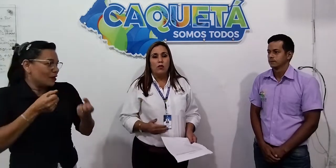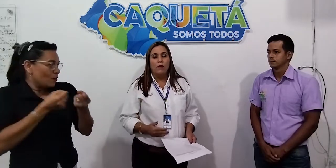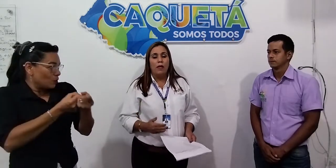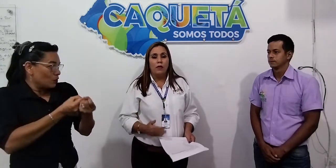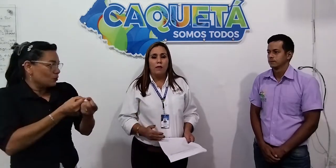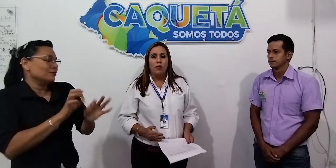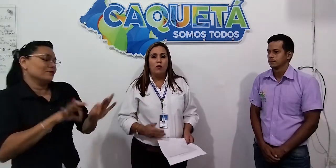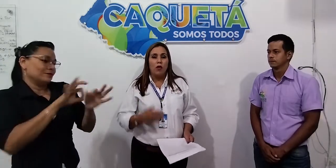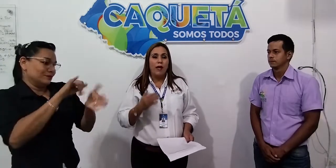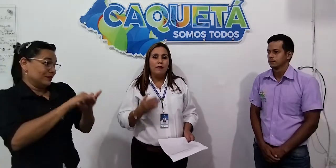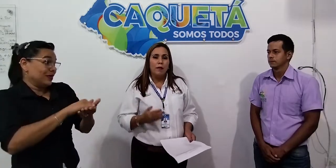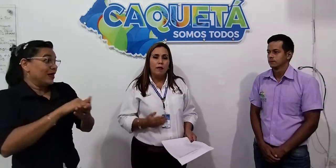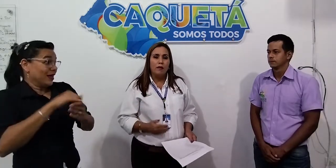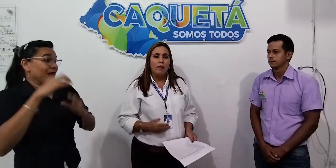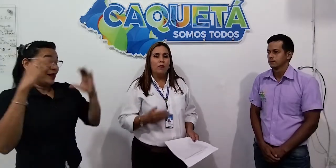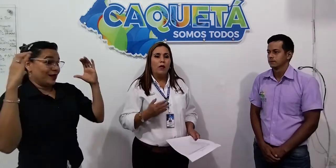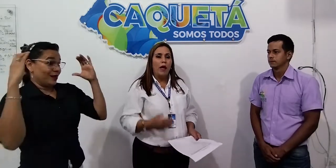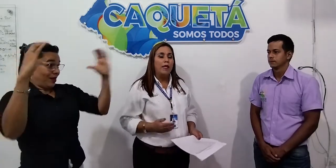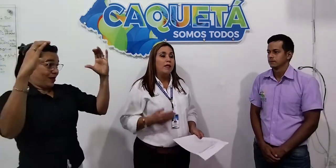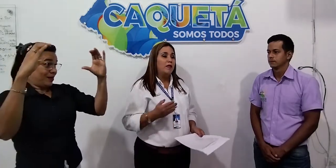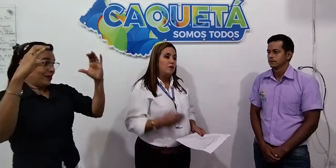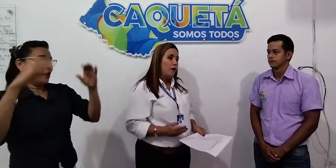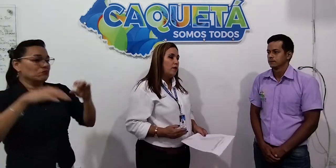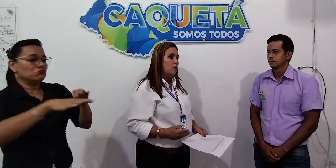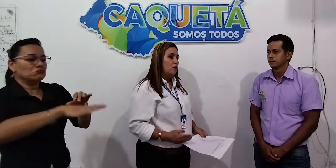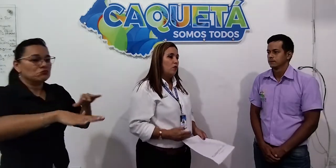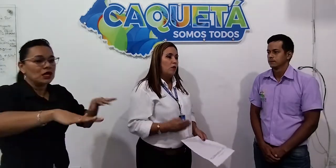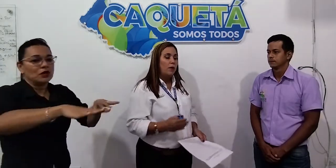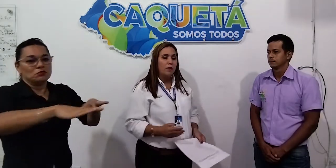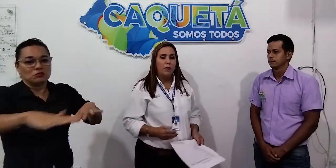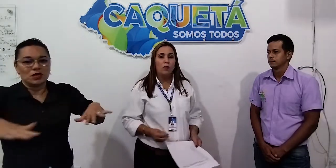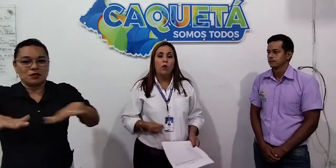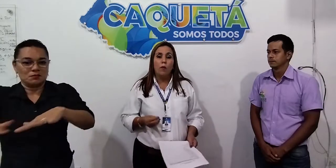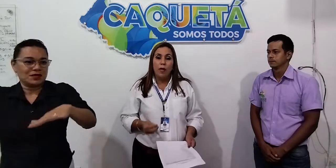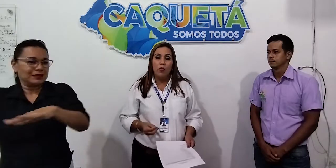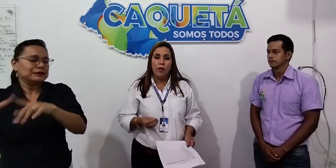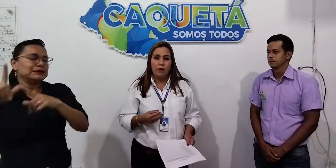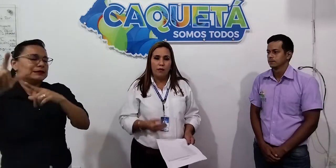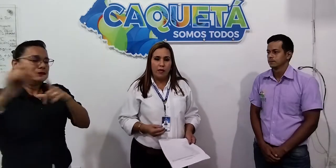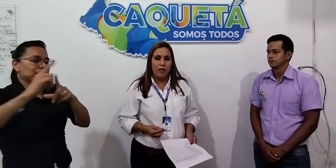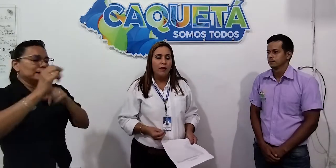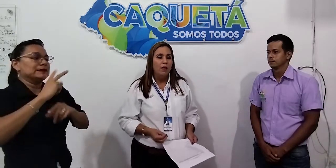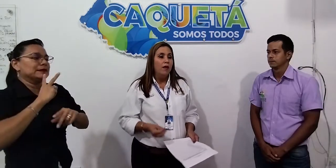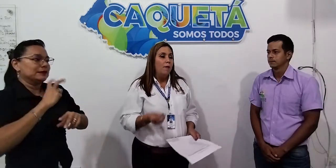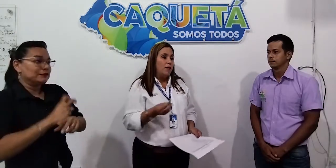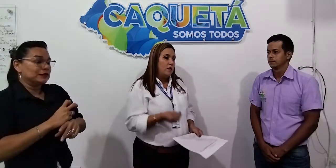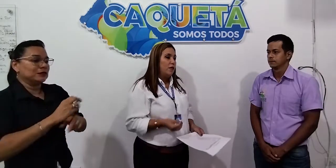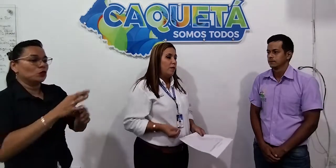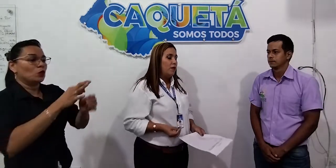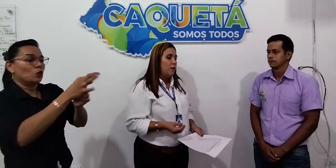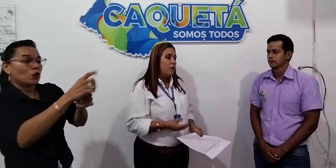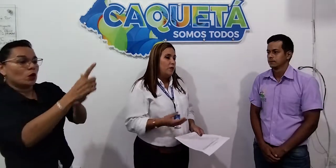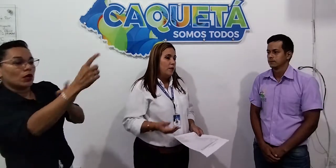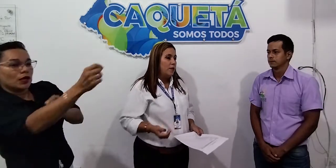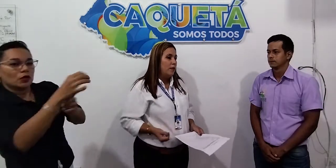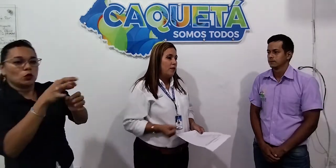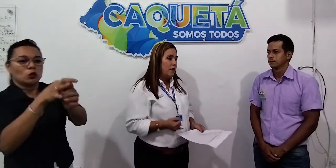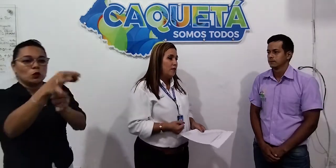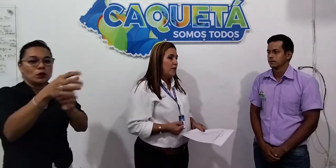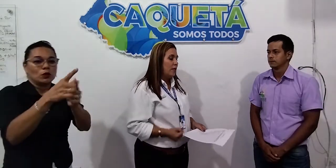departamento, altamente rural y disperso, departamento complejo de atender precisamente por estas características,